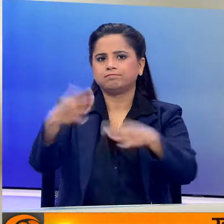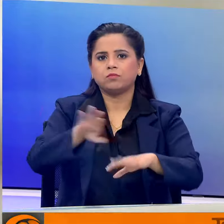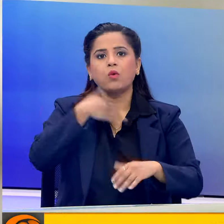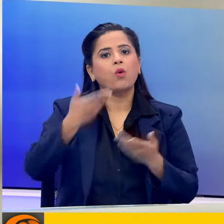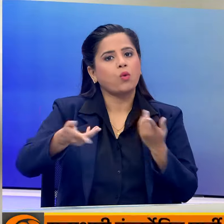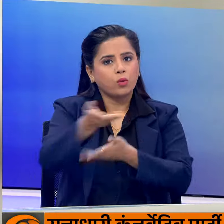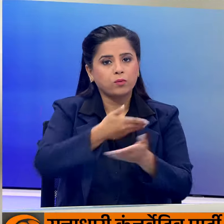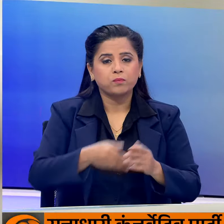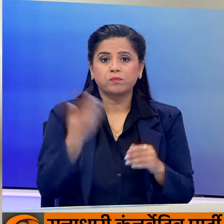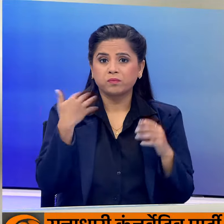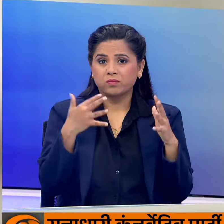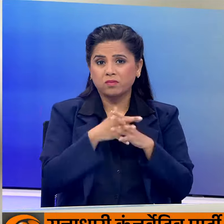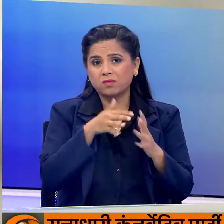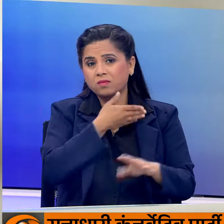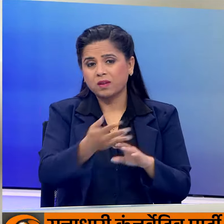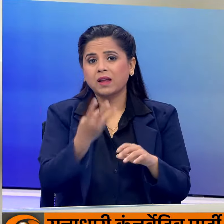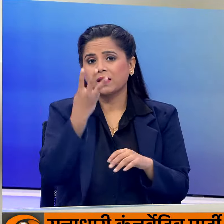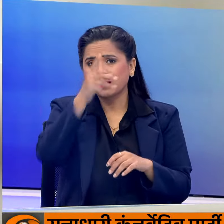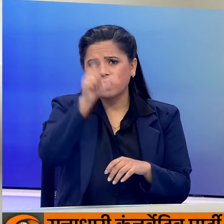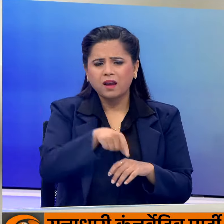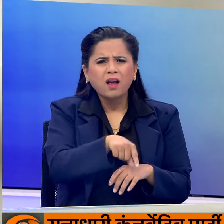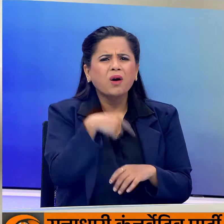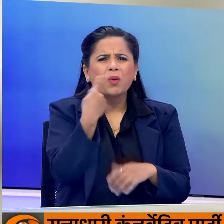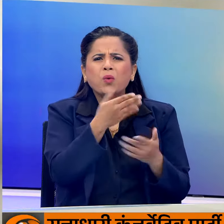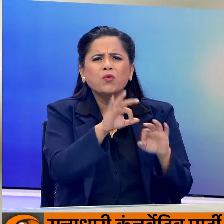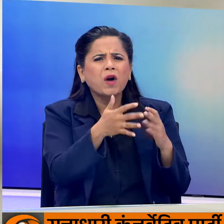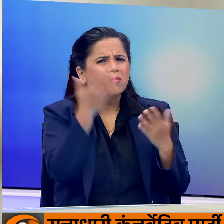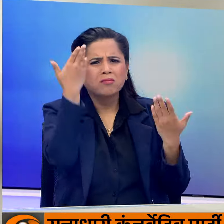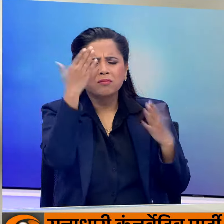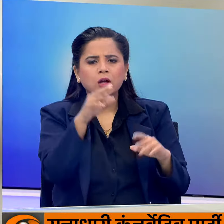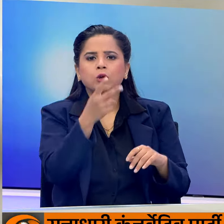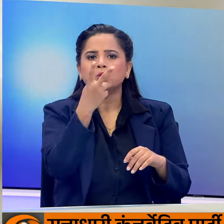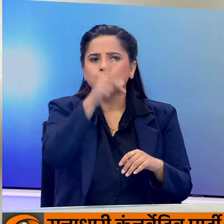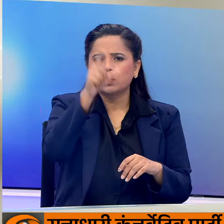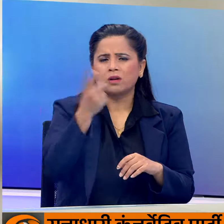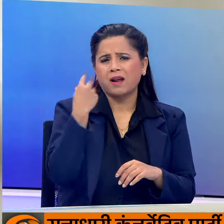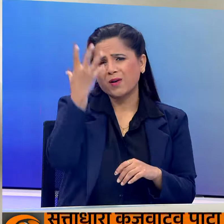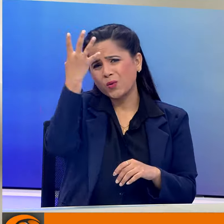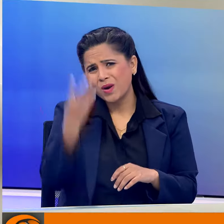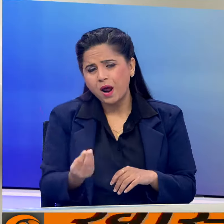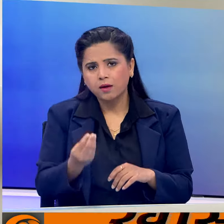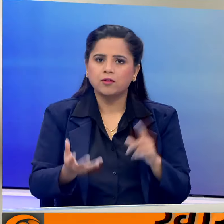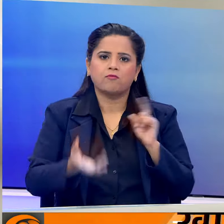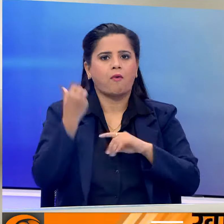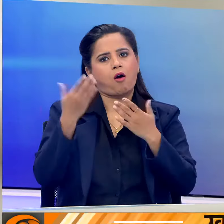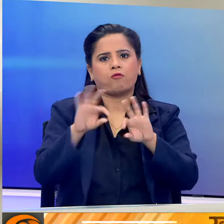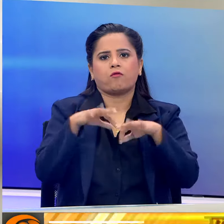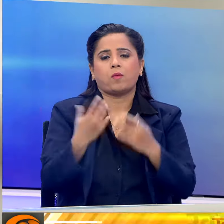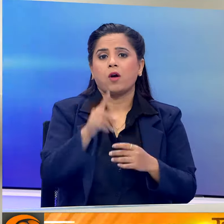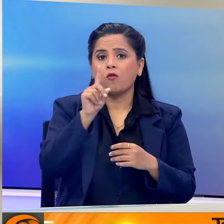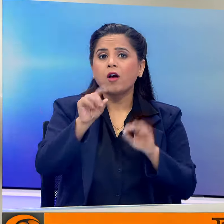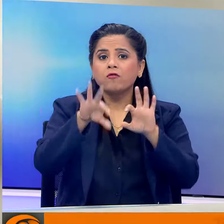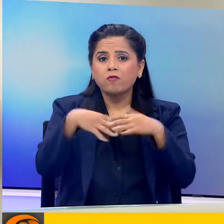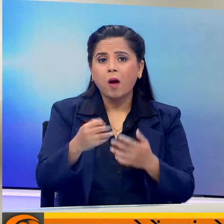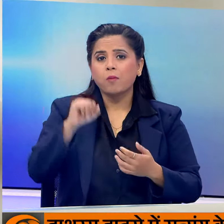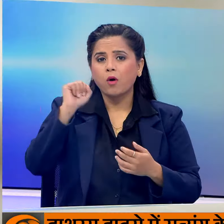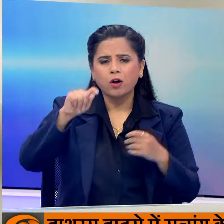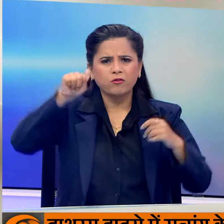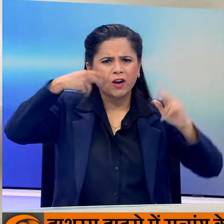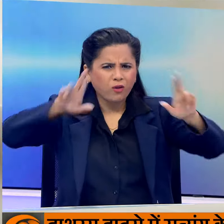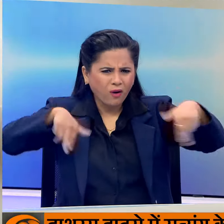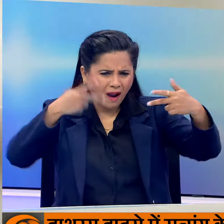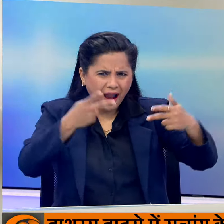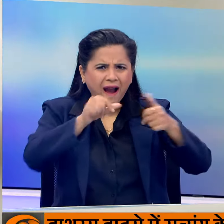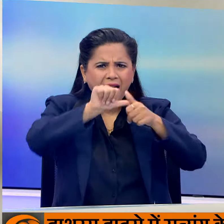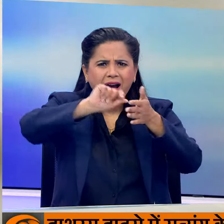पुदवार तक तीन शव अग्या थे उनमें से दो की पहचान देर रात की गई और एक परिवार ने वीडियो कॉल पर अलिगड़ा